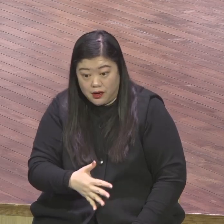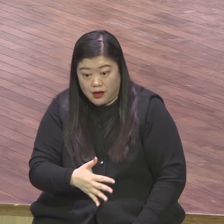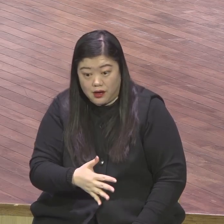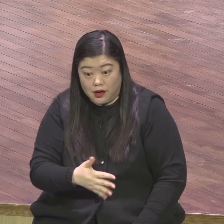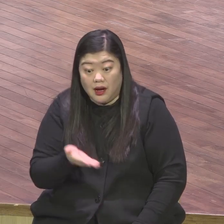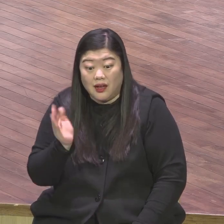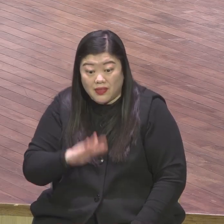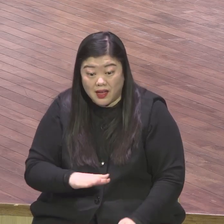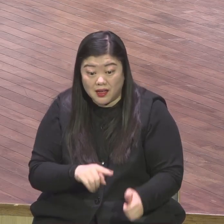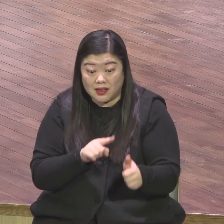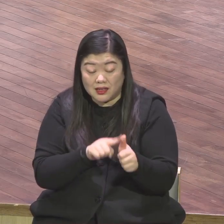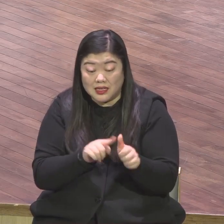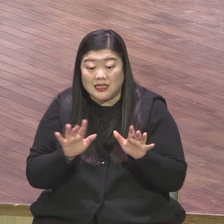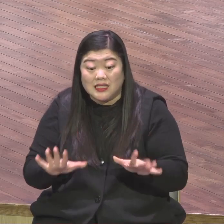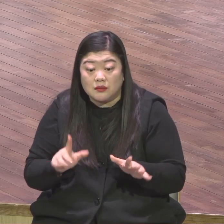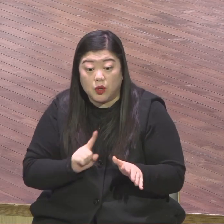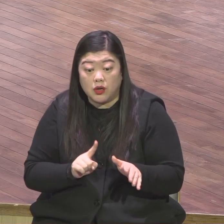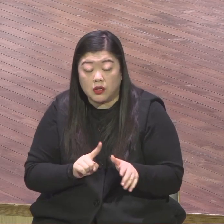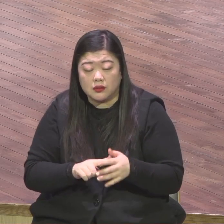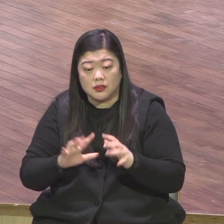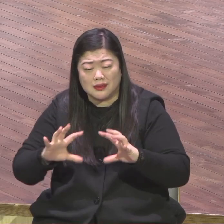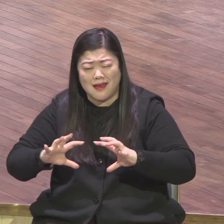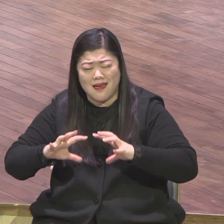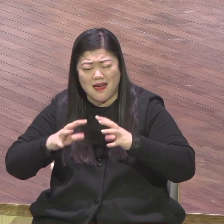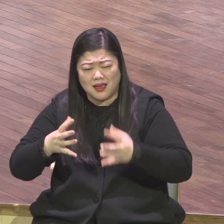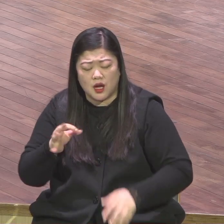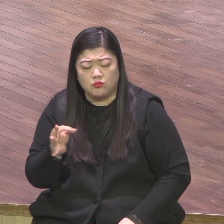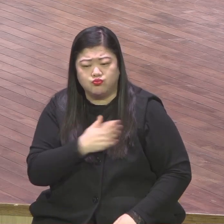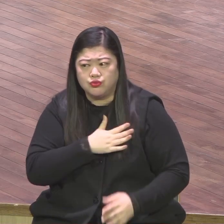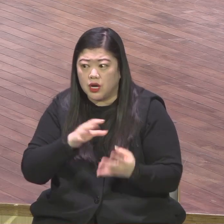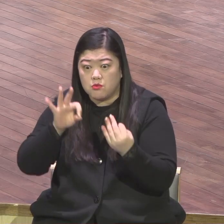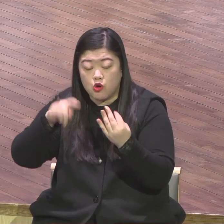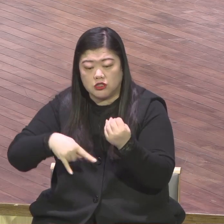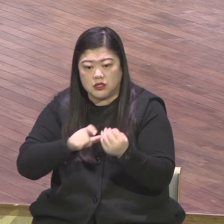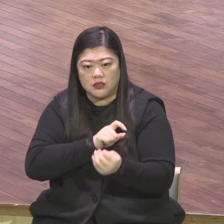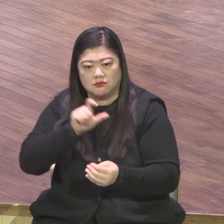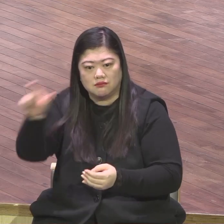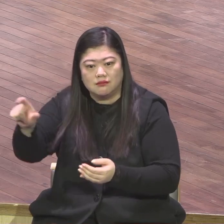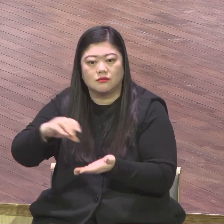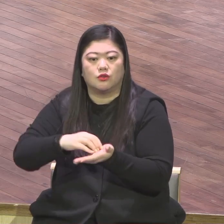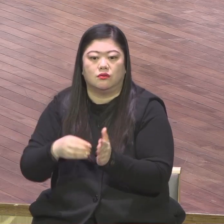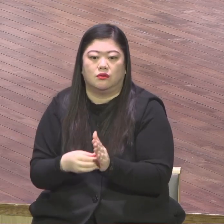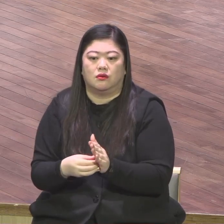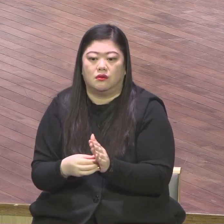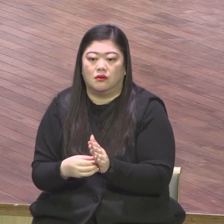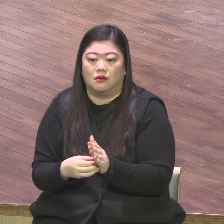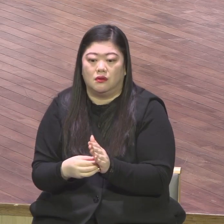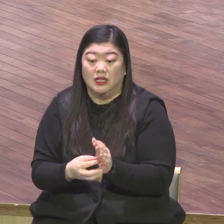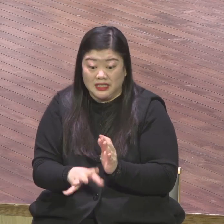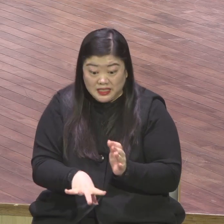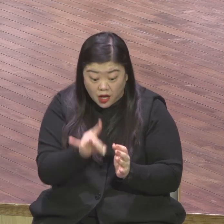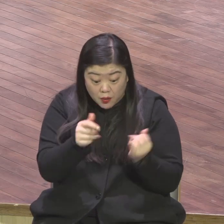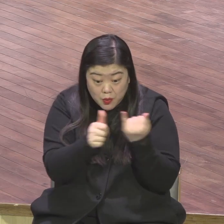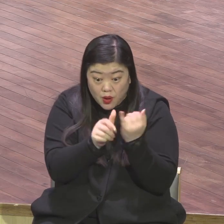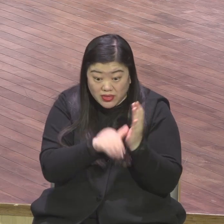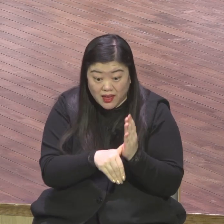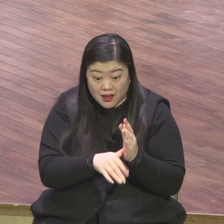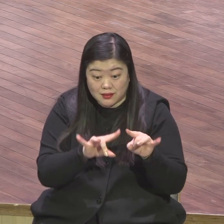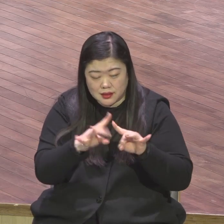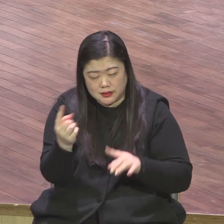올라있을 정도로 놀라운 성공을 그둔 그런 사람입니다 지금은 수천 명 앞에서 자신이